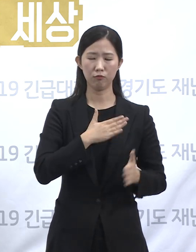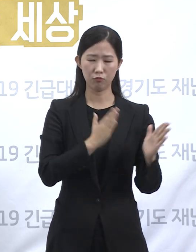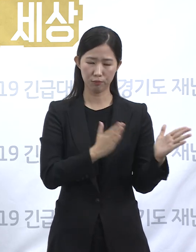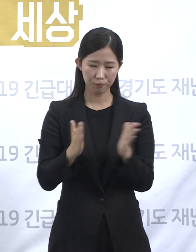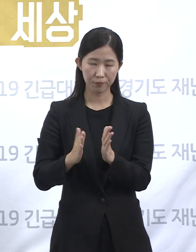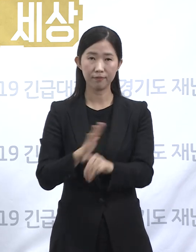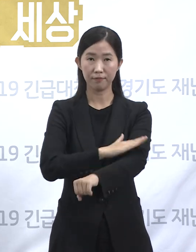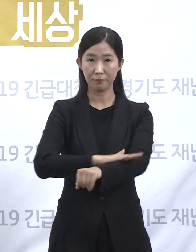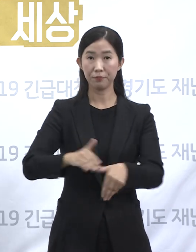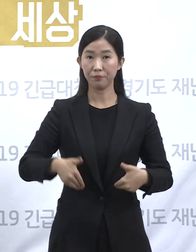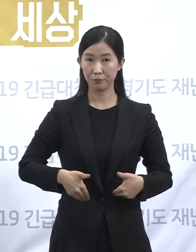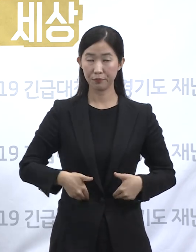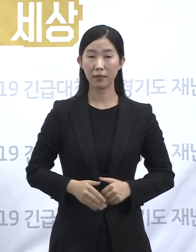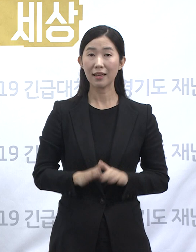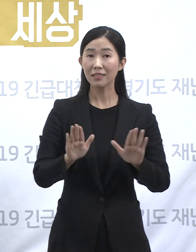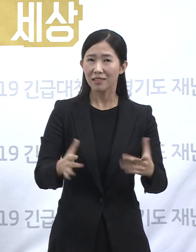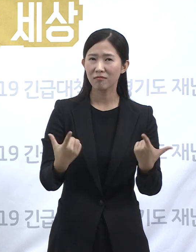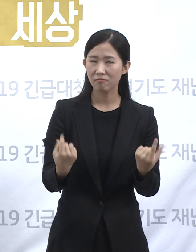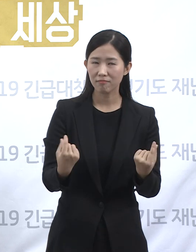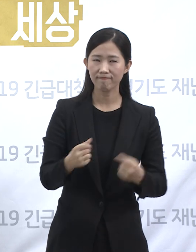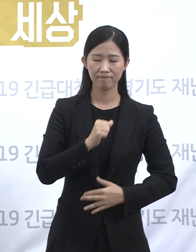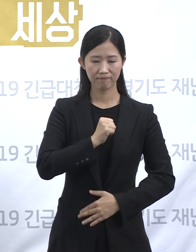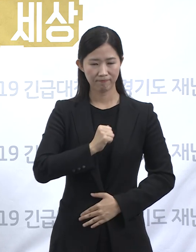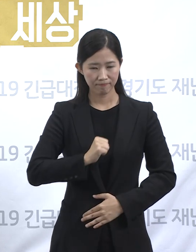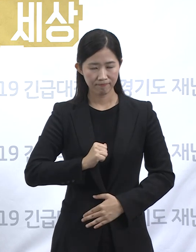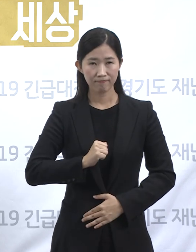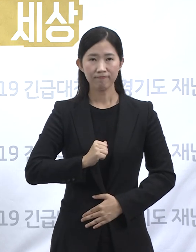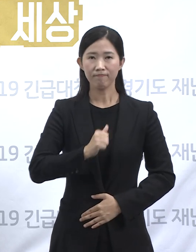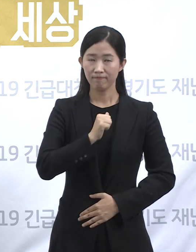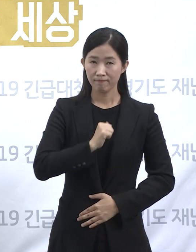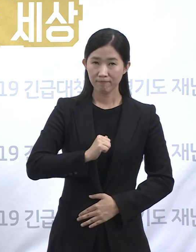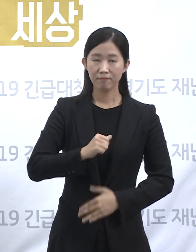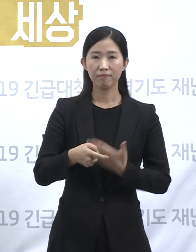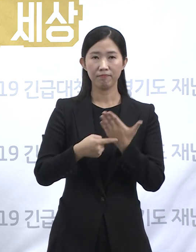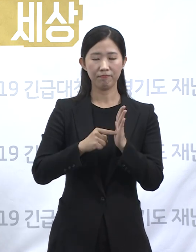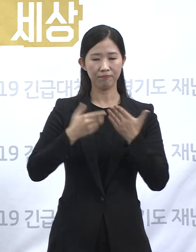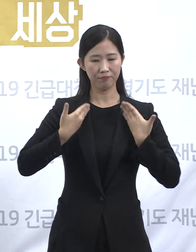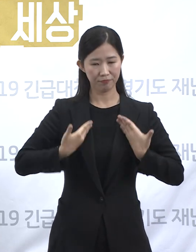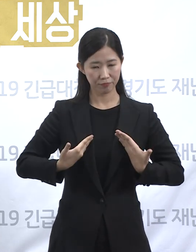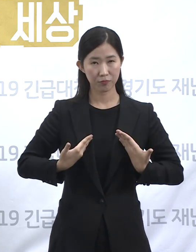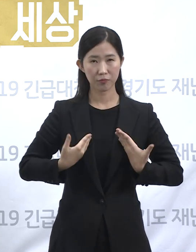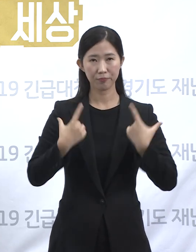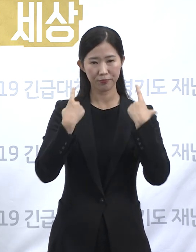지금까지처럼 평정심과 인내심을 유지하며 협력해 주십시오. 감사합니다.